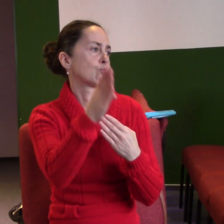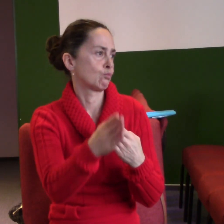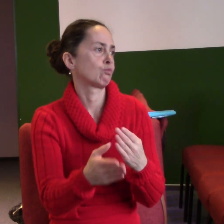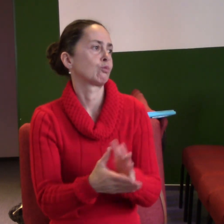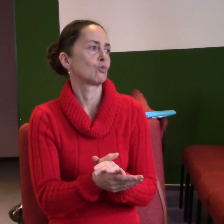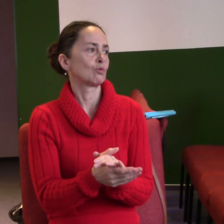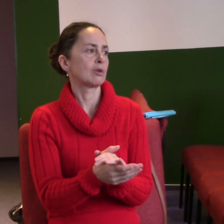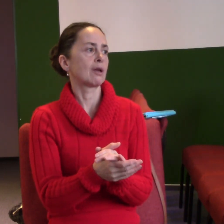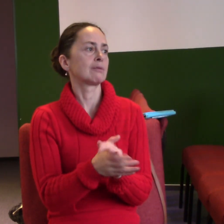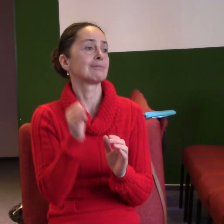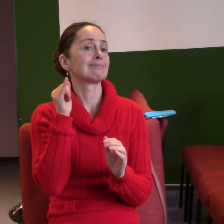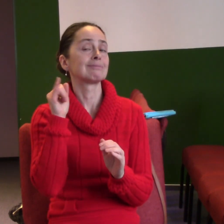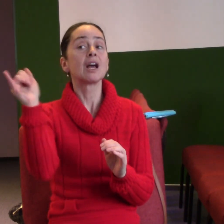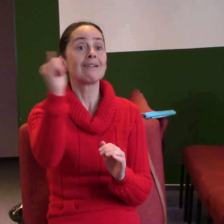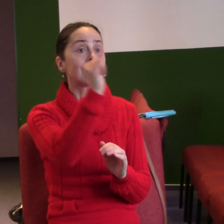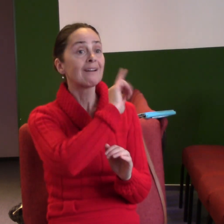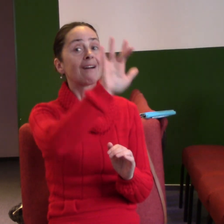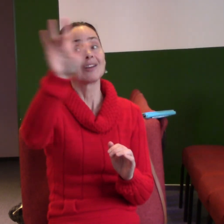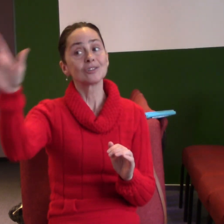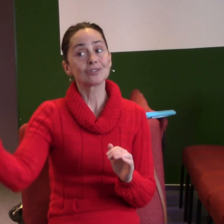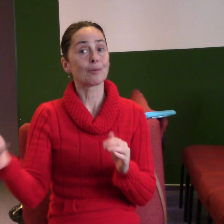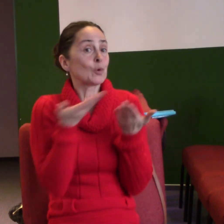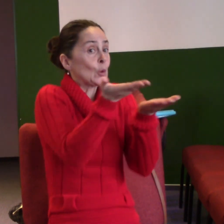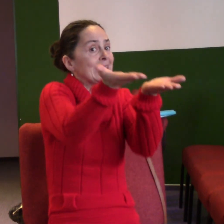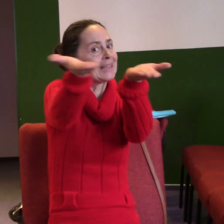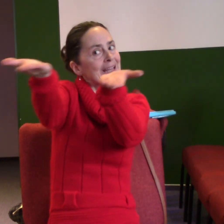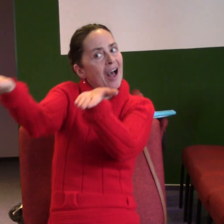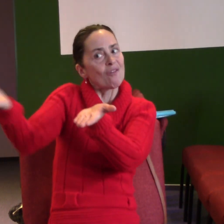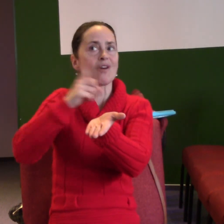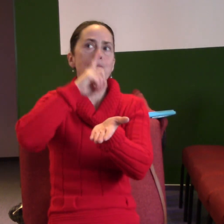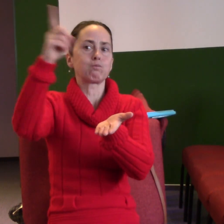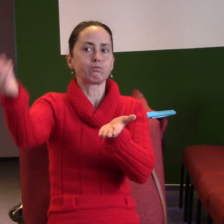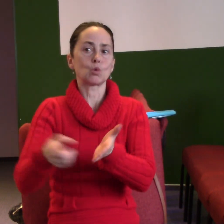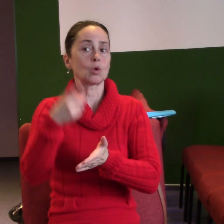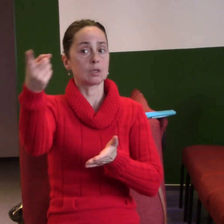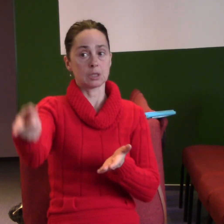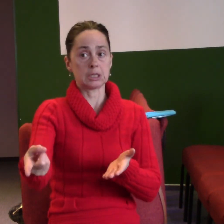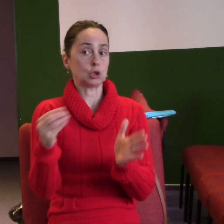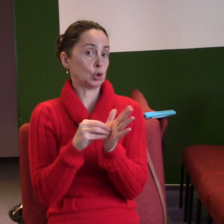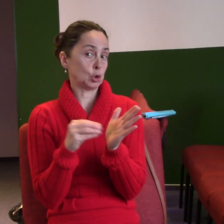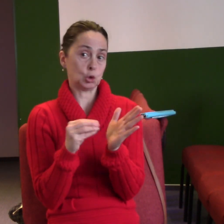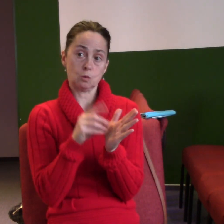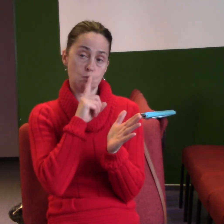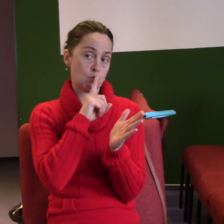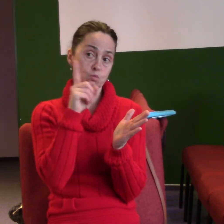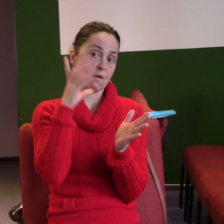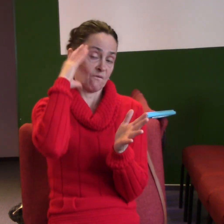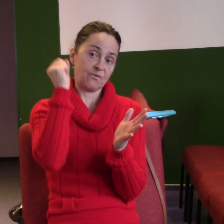to každému. Možná, že tady sedíš, Boha neznáš, tu na návštěvě. A já ti chci říct, všechno, co jsem tady říkal,